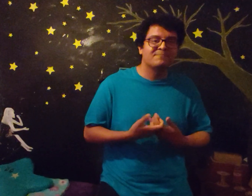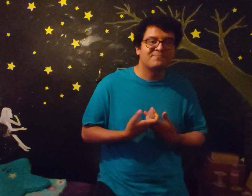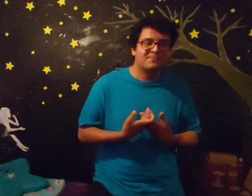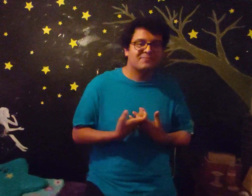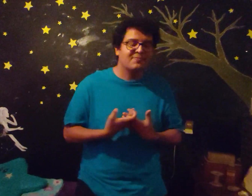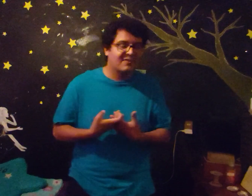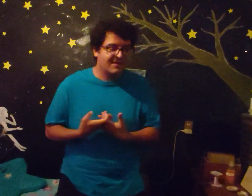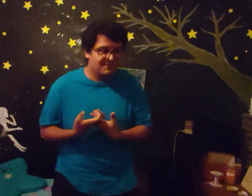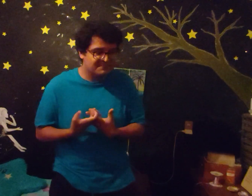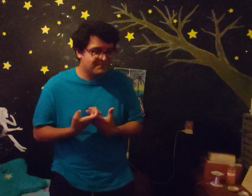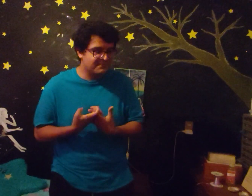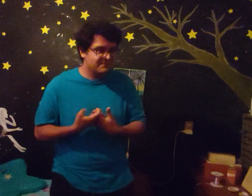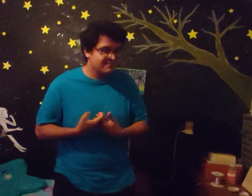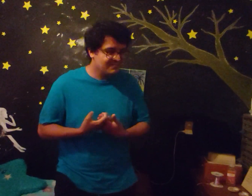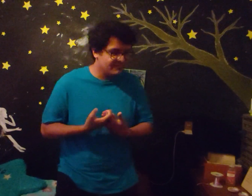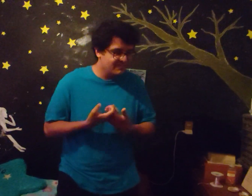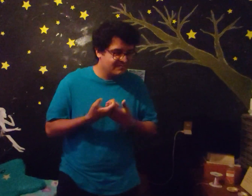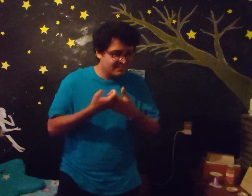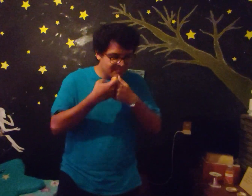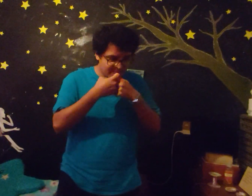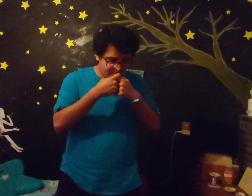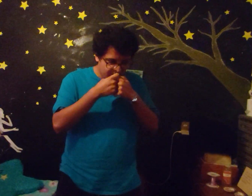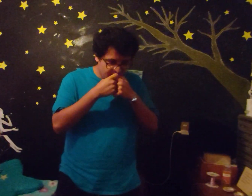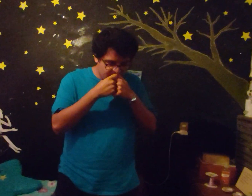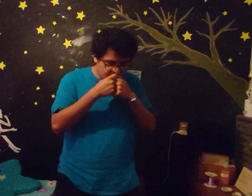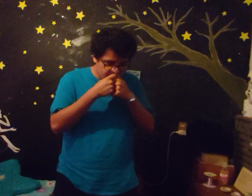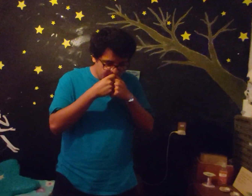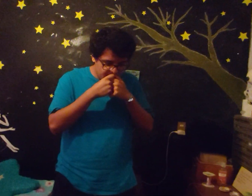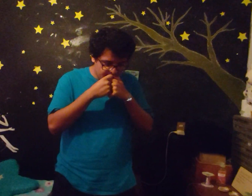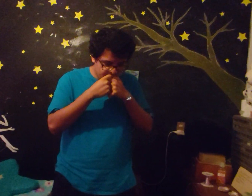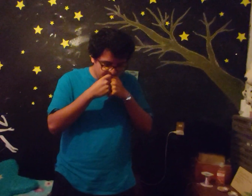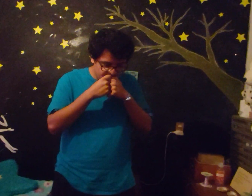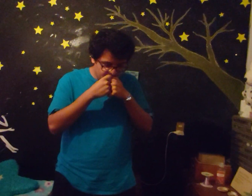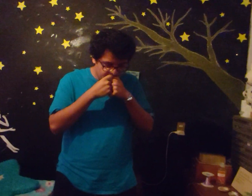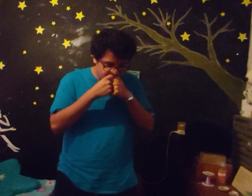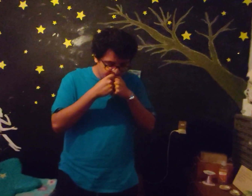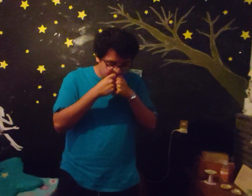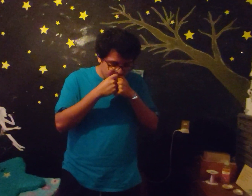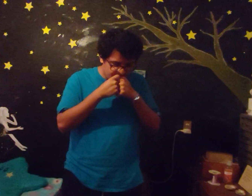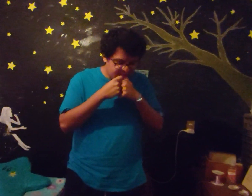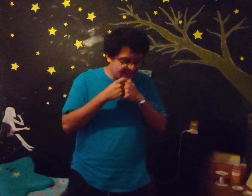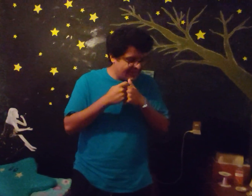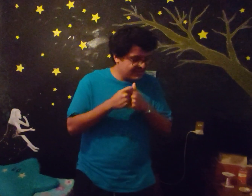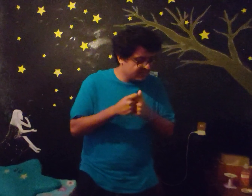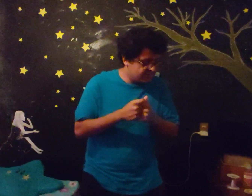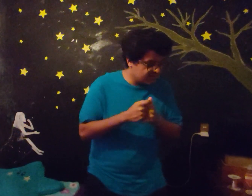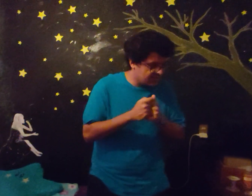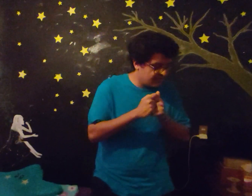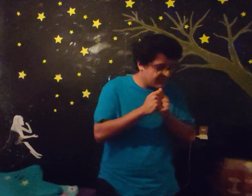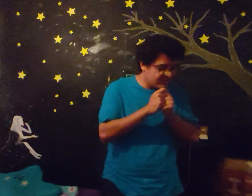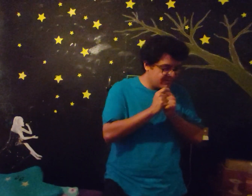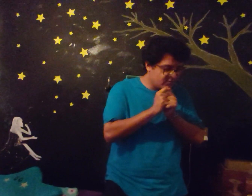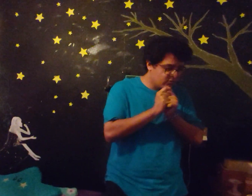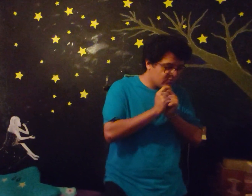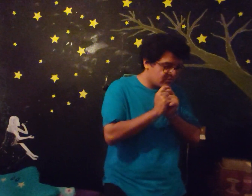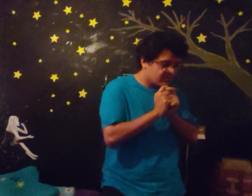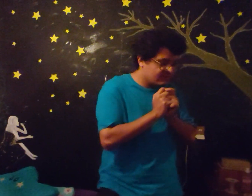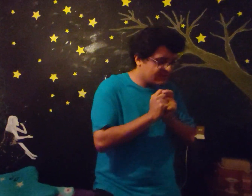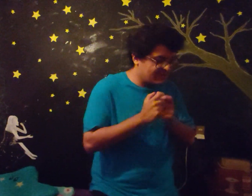El gato maestro ¿Qué esperas para este 2021 en videojuegos en general? El gratis El 2021 ¿Este